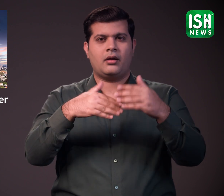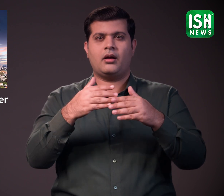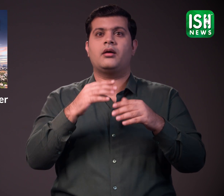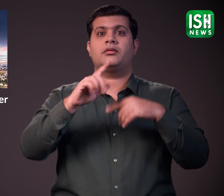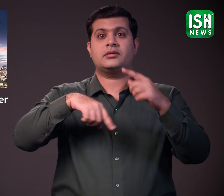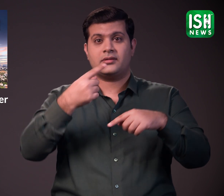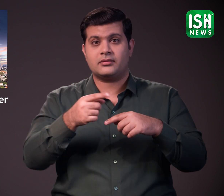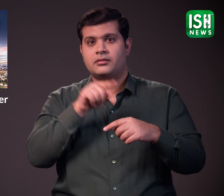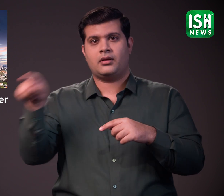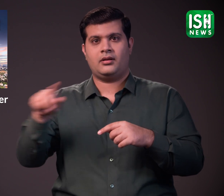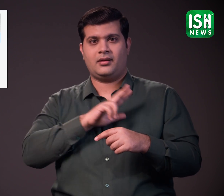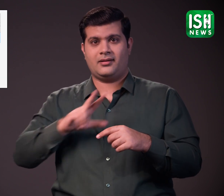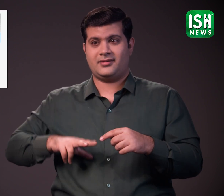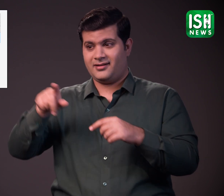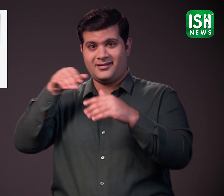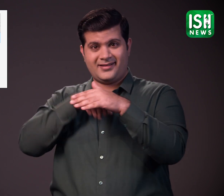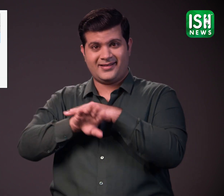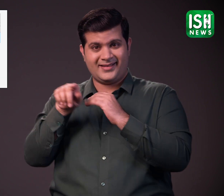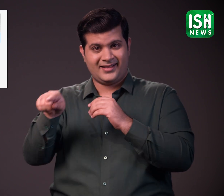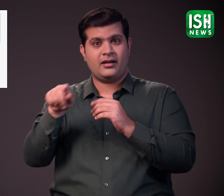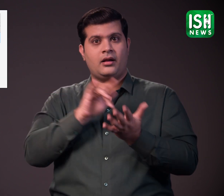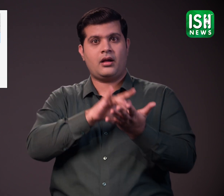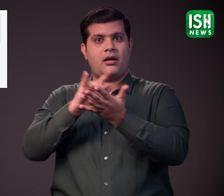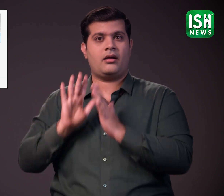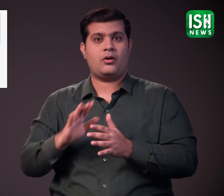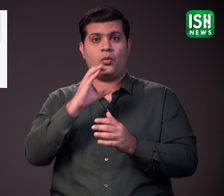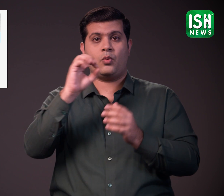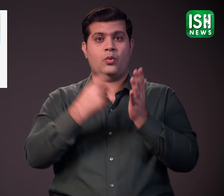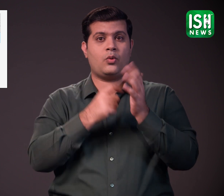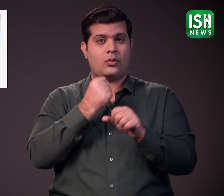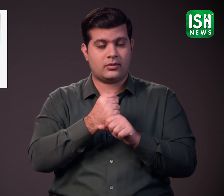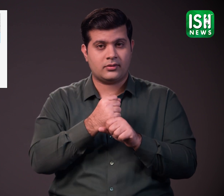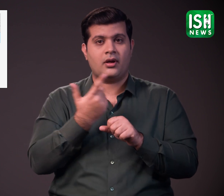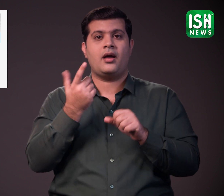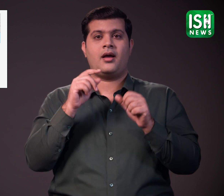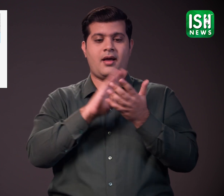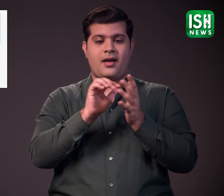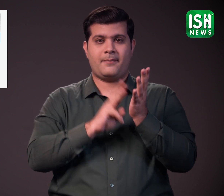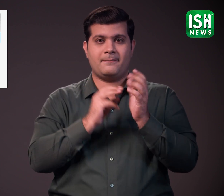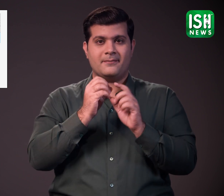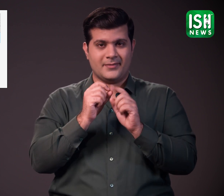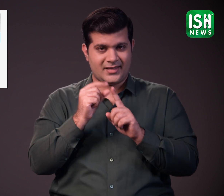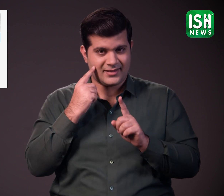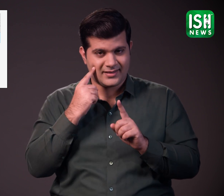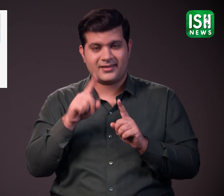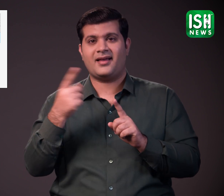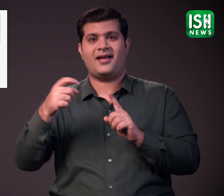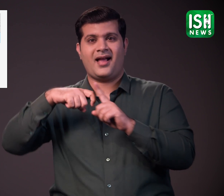बाद में उन्होंने करनाटक में कुर, हमपी और काविनी के लिए हेलिकॉप्टर उडाने शुरू करके अपनी सेवाओं का विस्तार किया